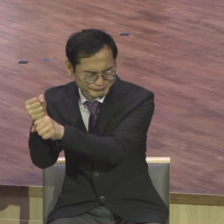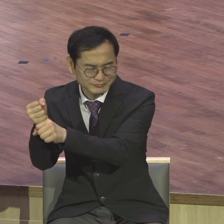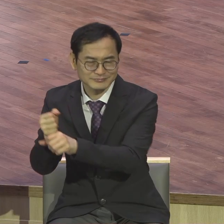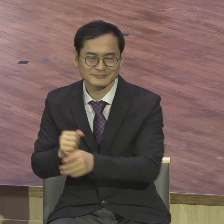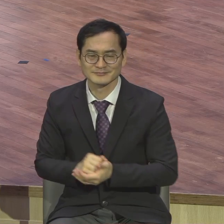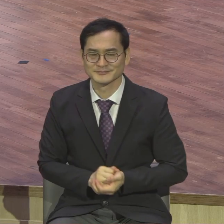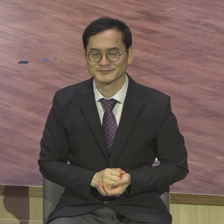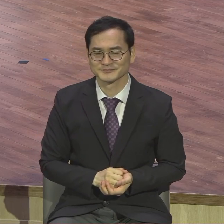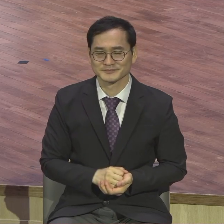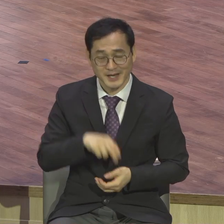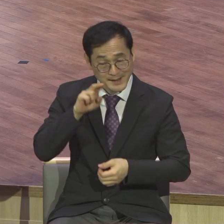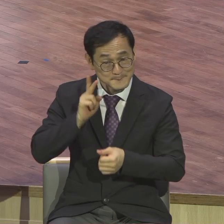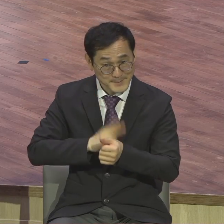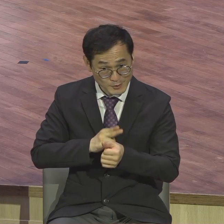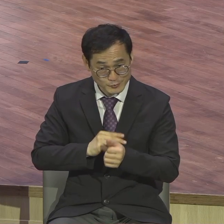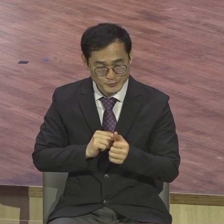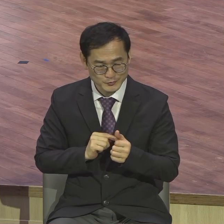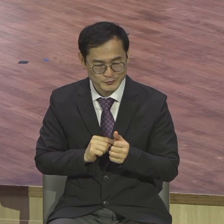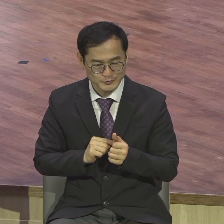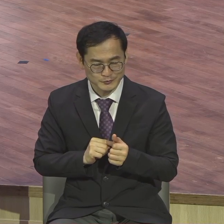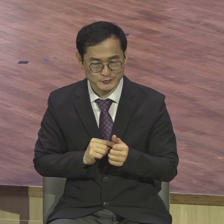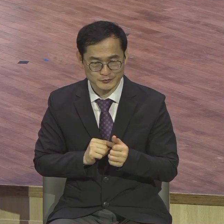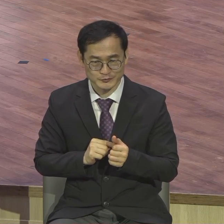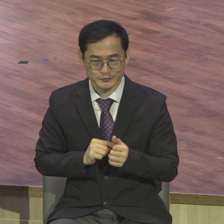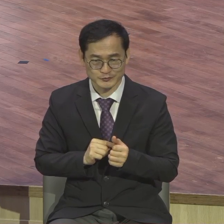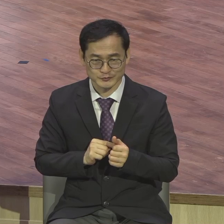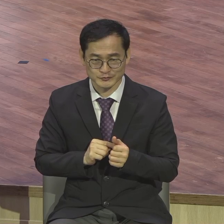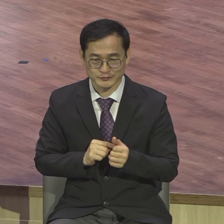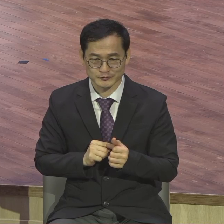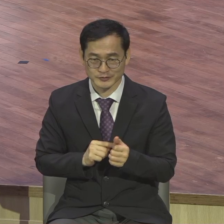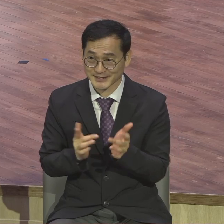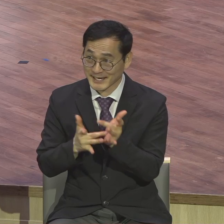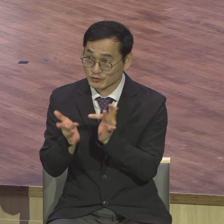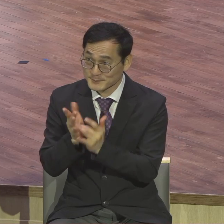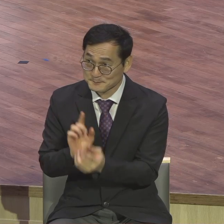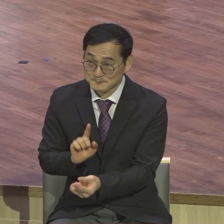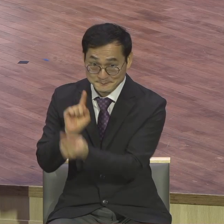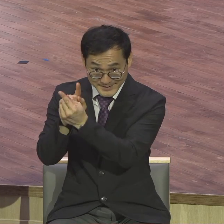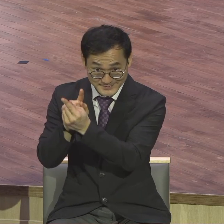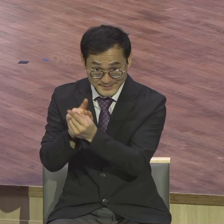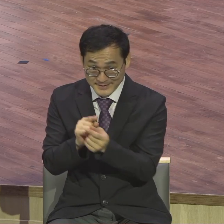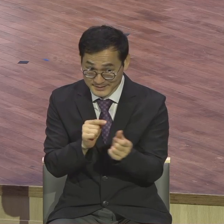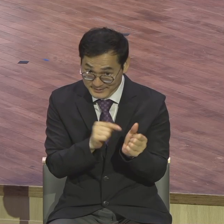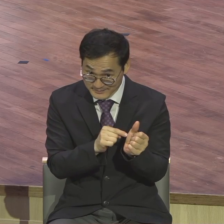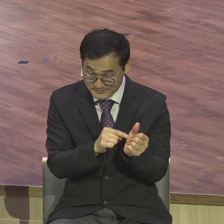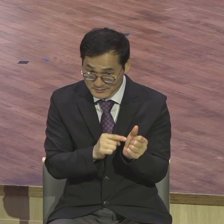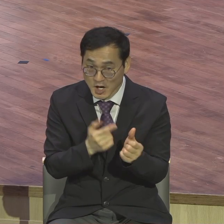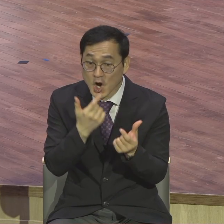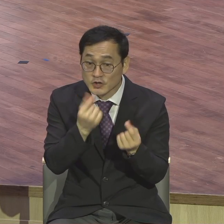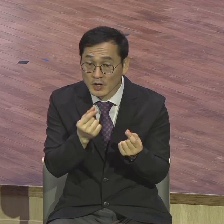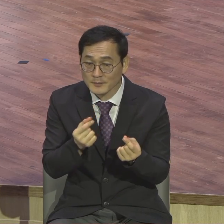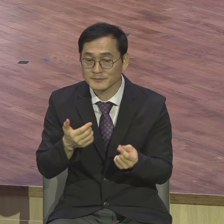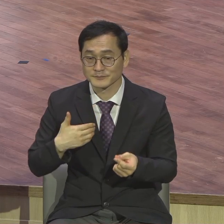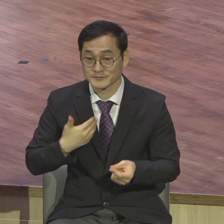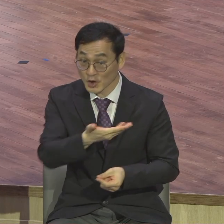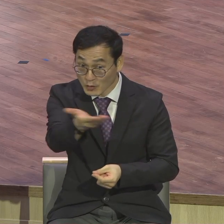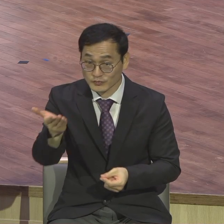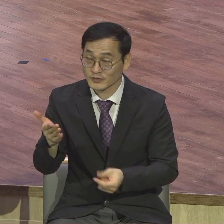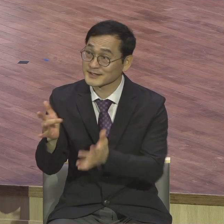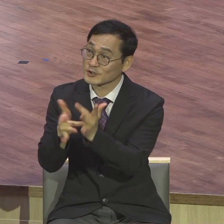바울에게 역사했던 이 예수 그리스도가 지금 여러분과 함께 계십니다 그분이